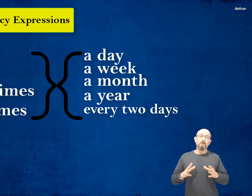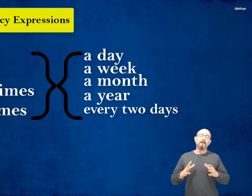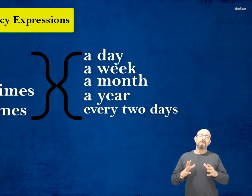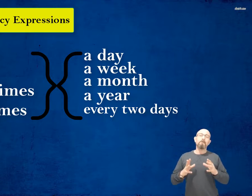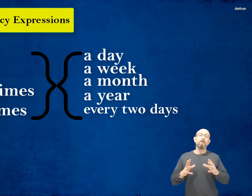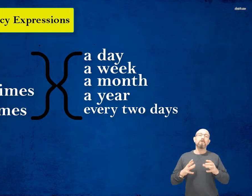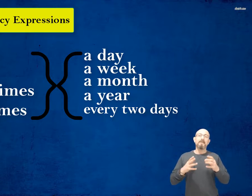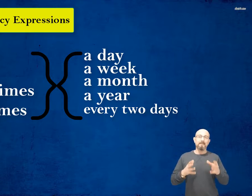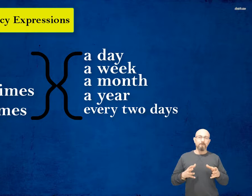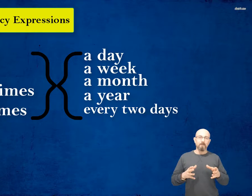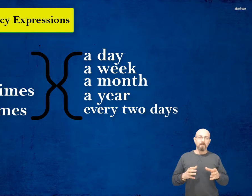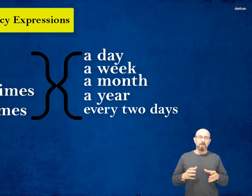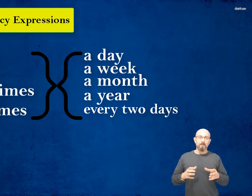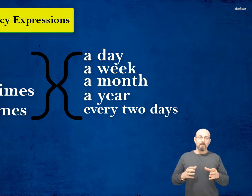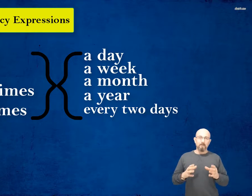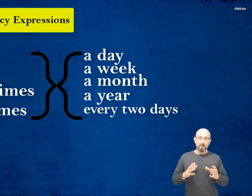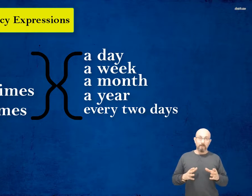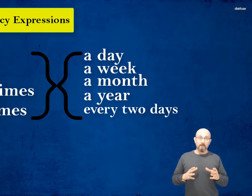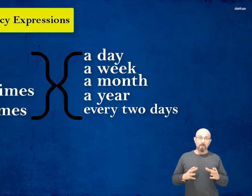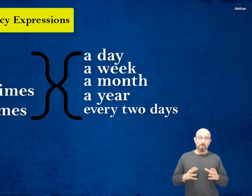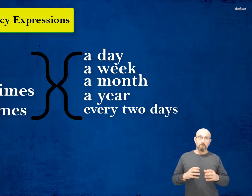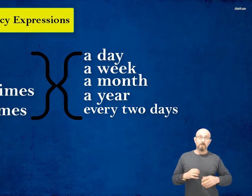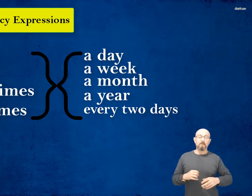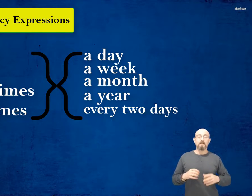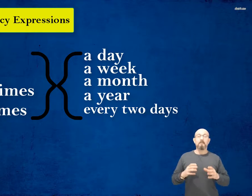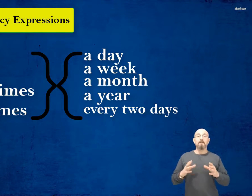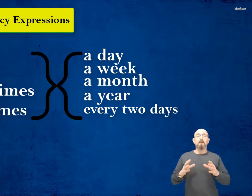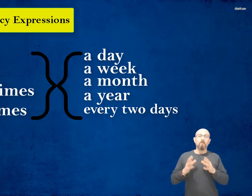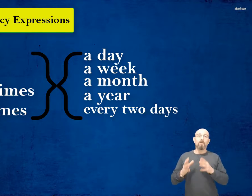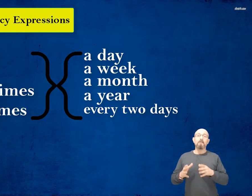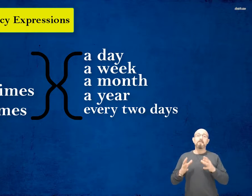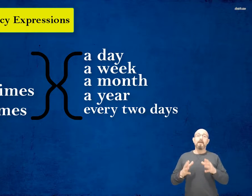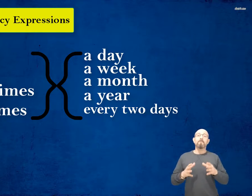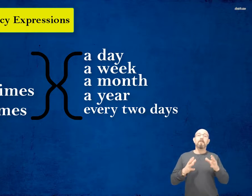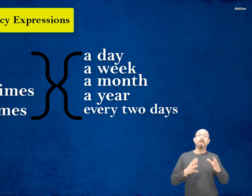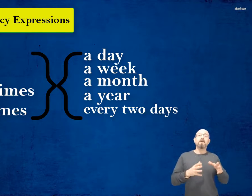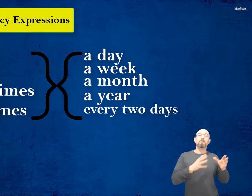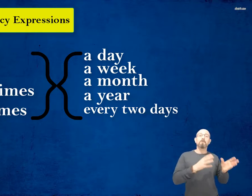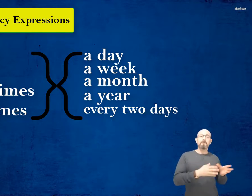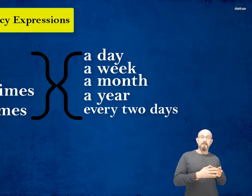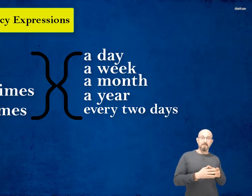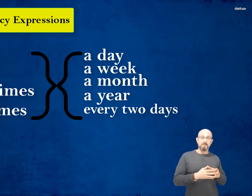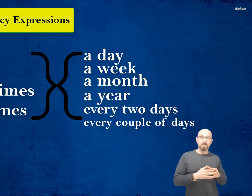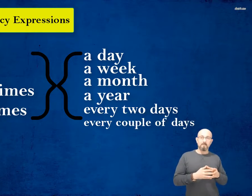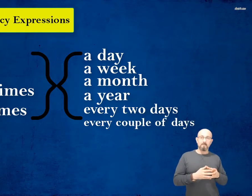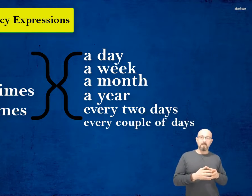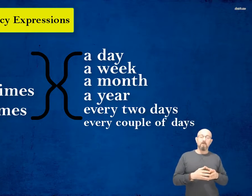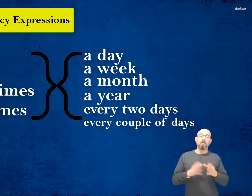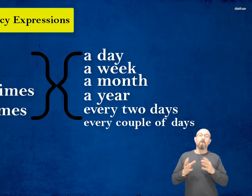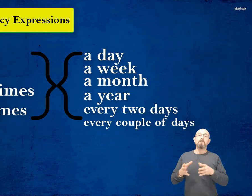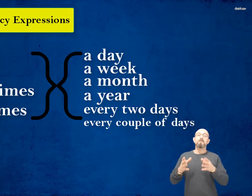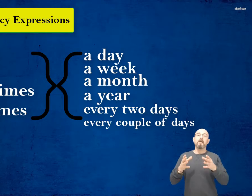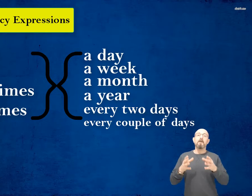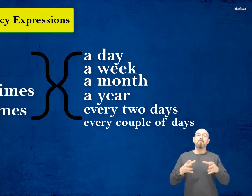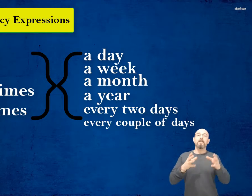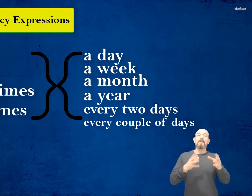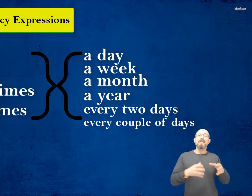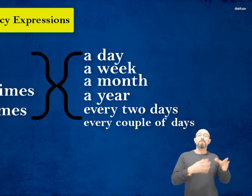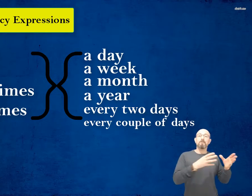عاتنا بيقوله couple أوكي؟ فأنتم مثلا once every couple of days once every couple